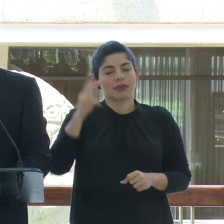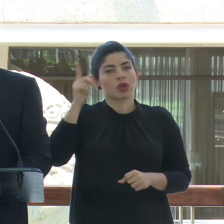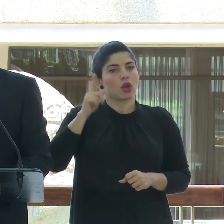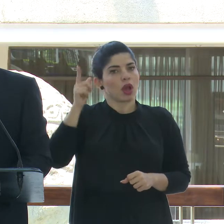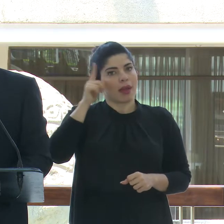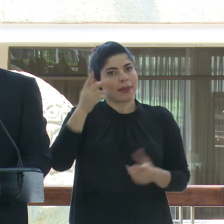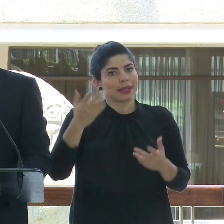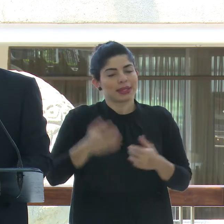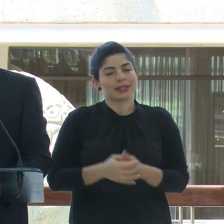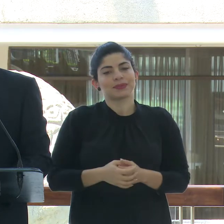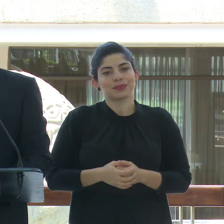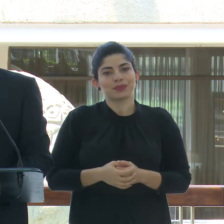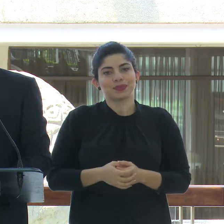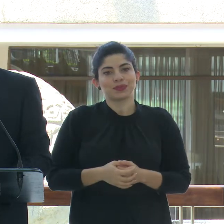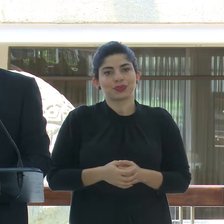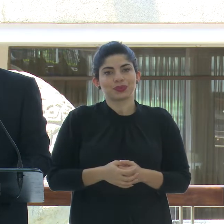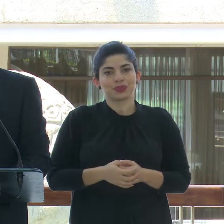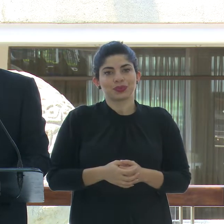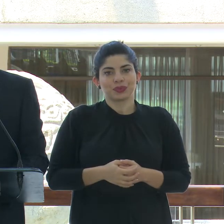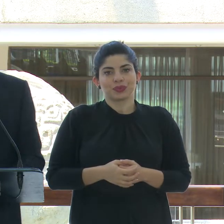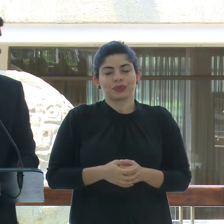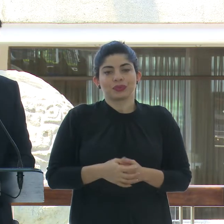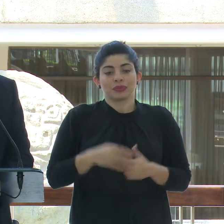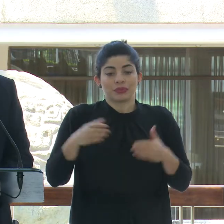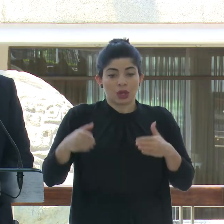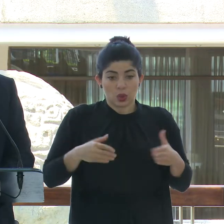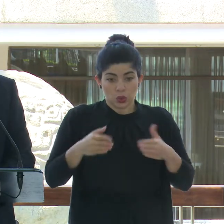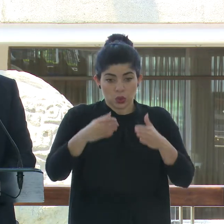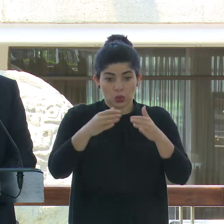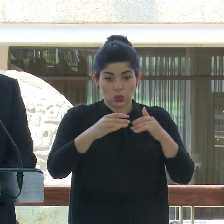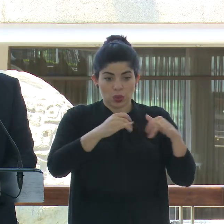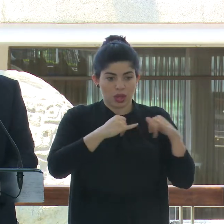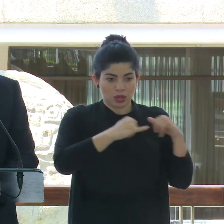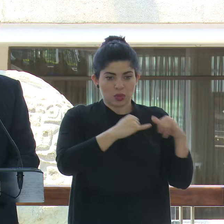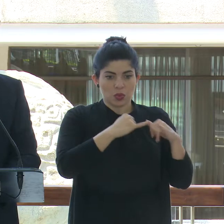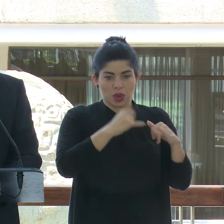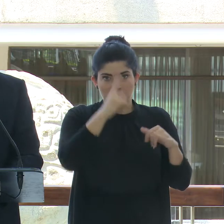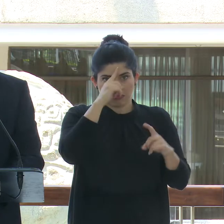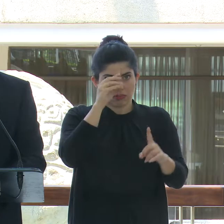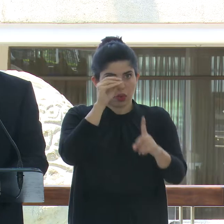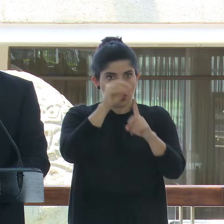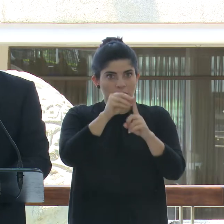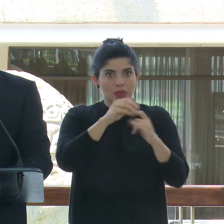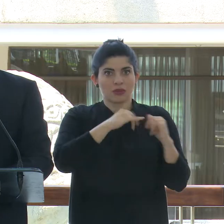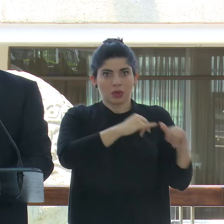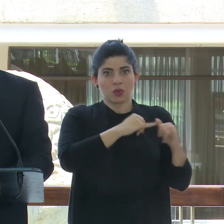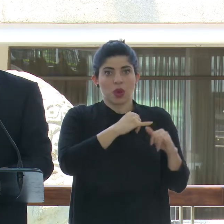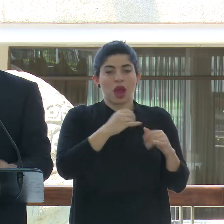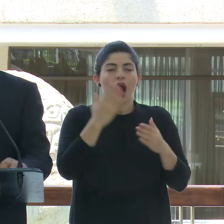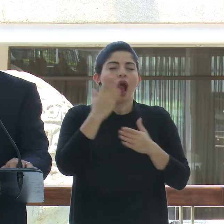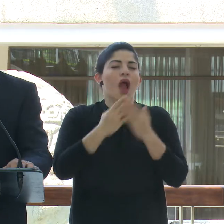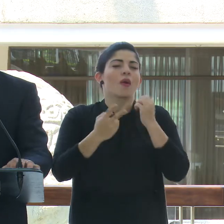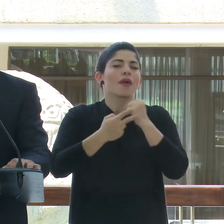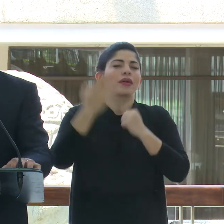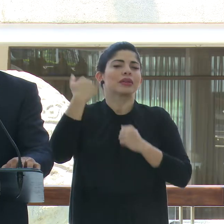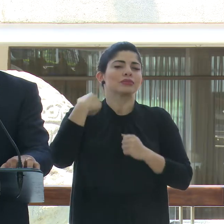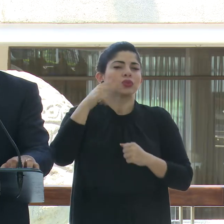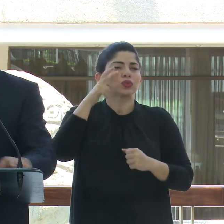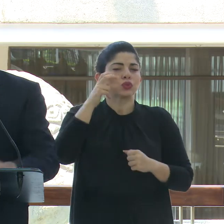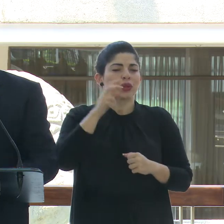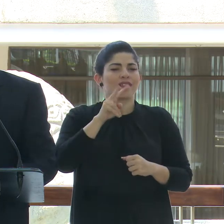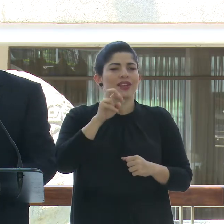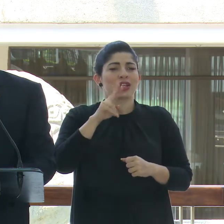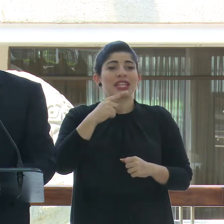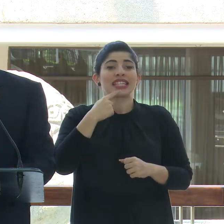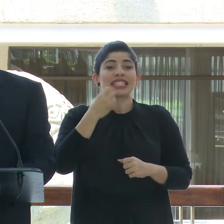esa ruta común que nos une. Alguna vez le escuché decir a don